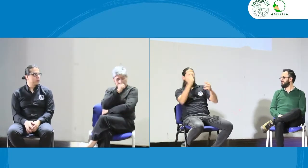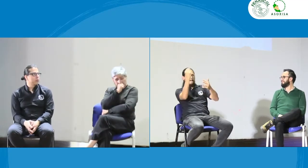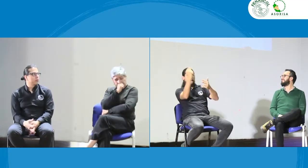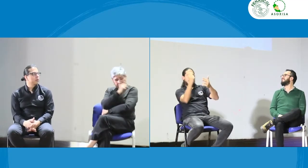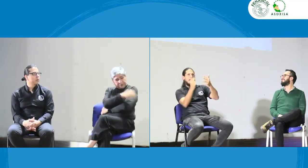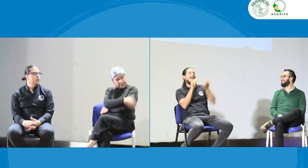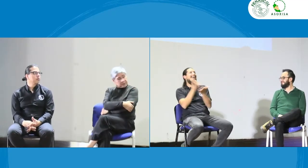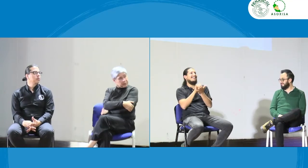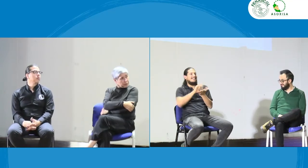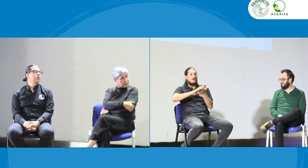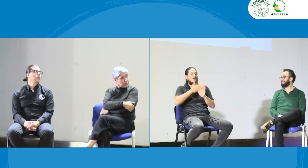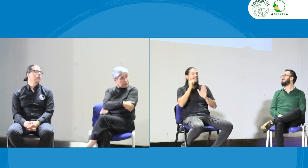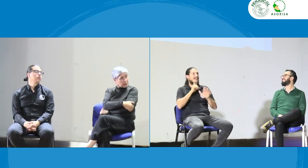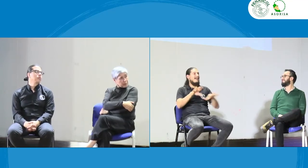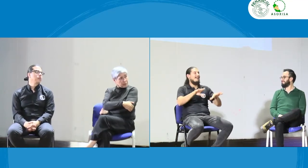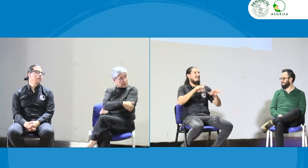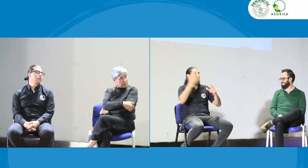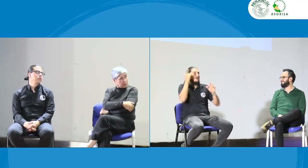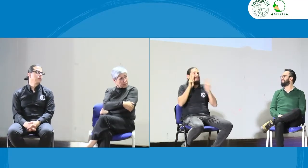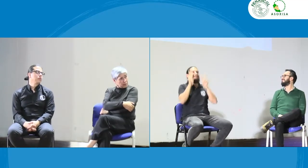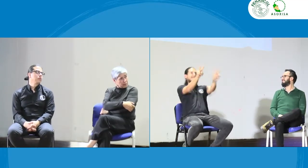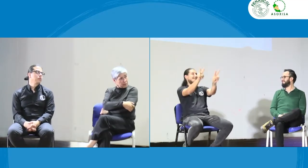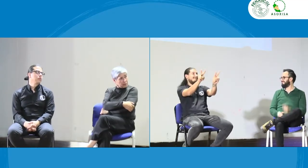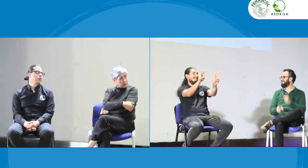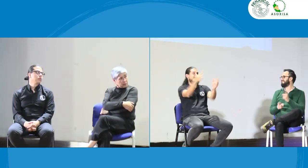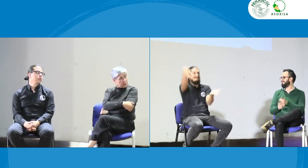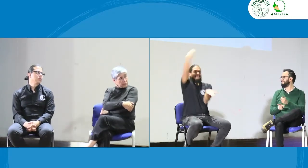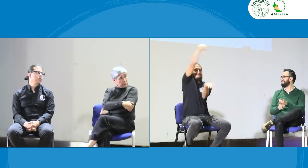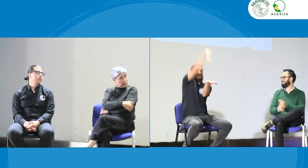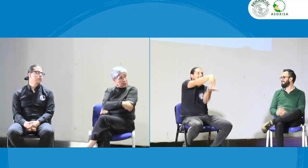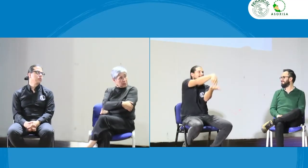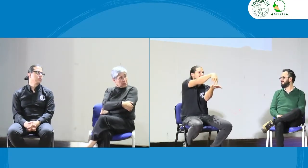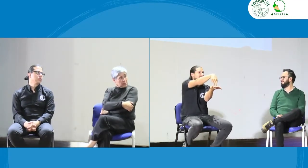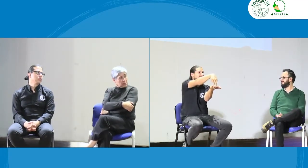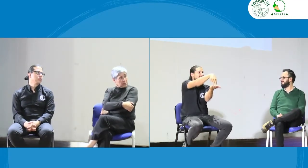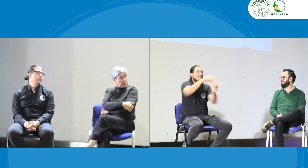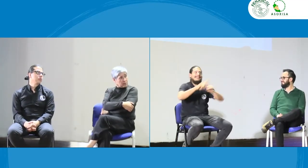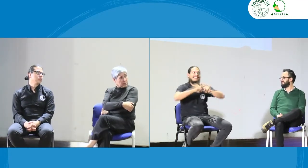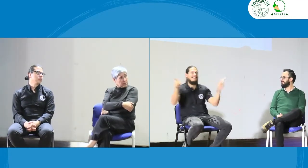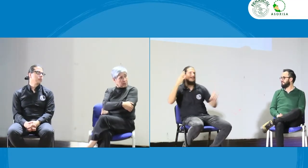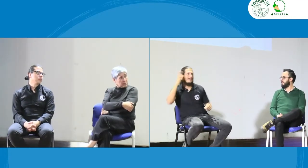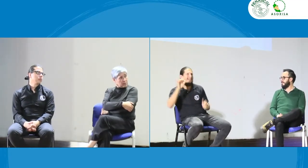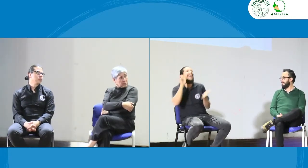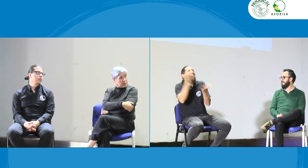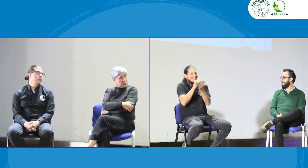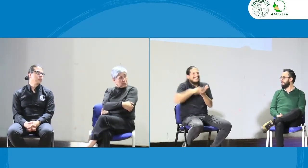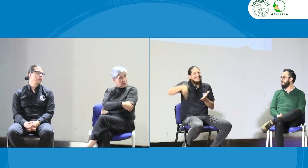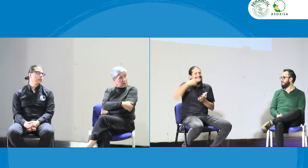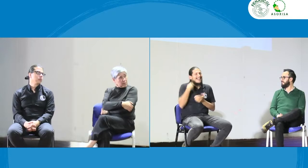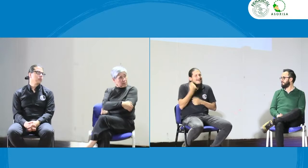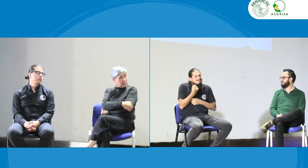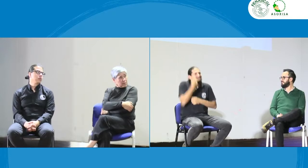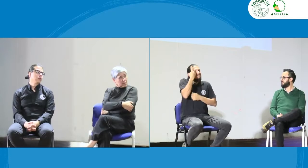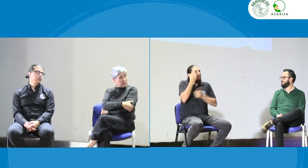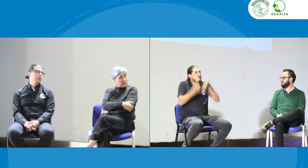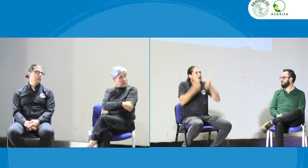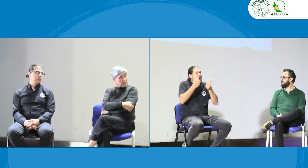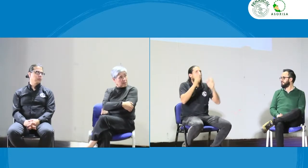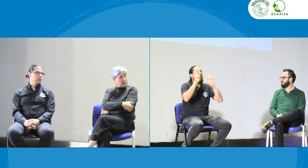esto no es por acá, esta actitud, este comportamiento está, no es por acá, por eso es que se hace visible, es diferente cuando son intérpretes de lenguas orales. Entonces,